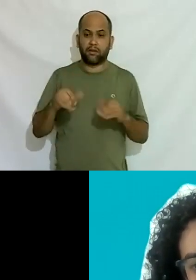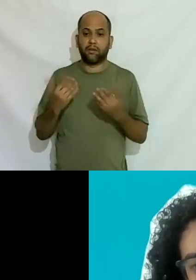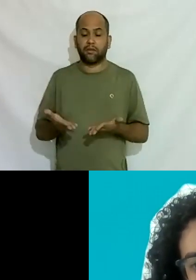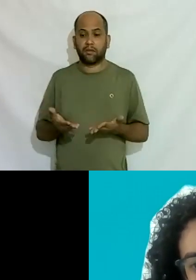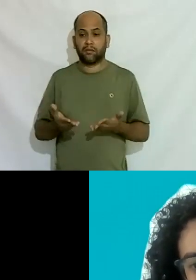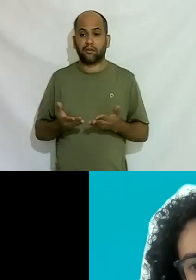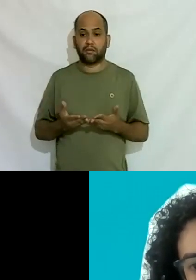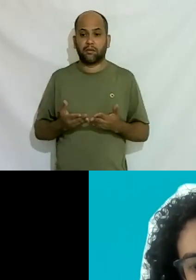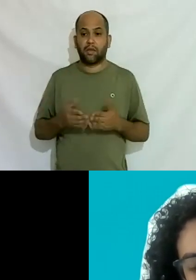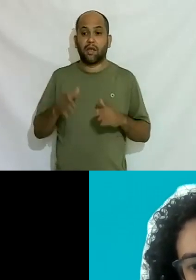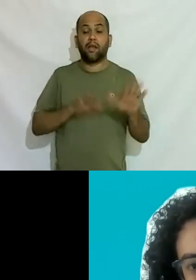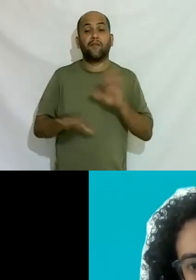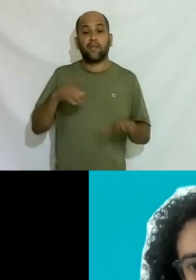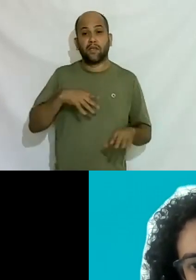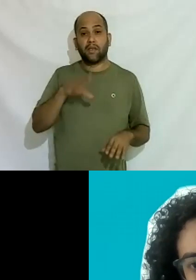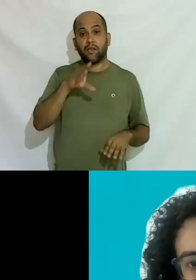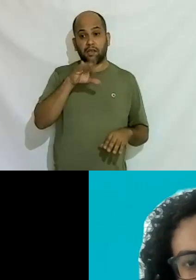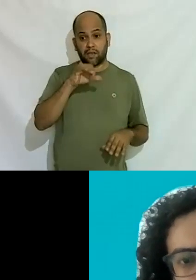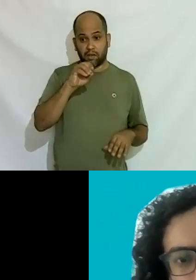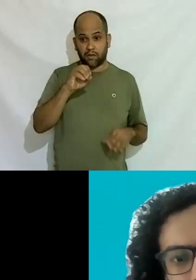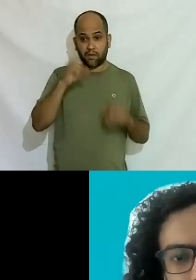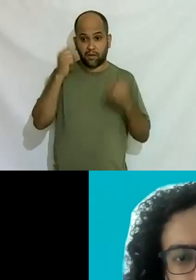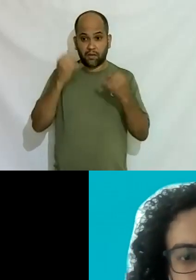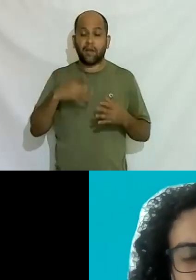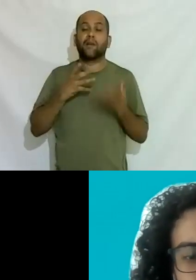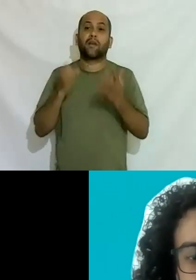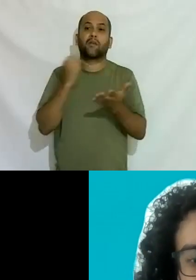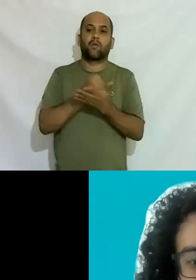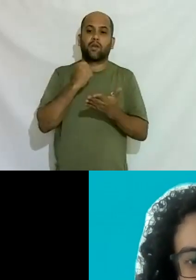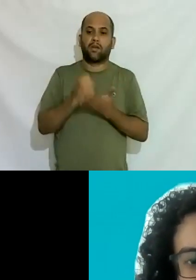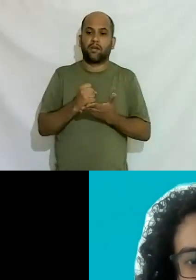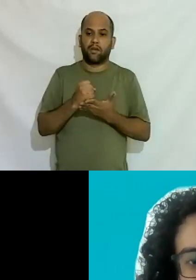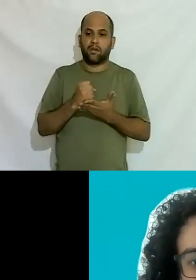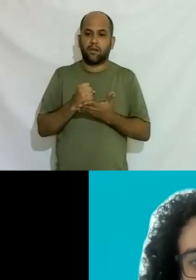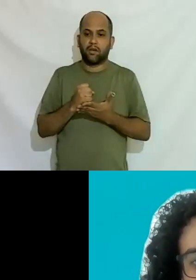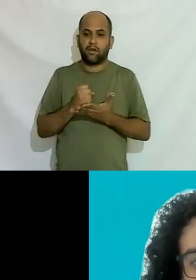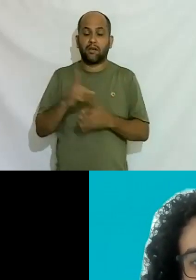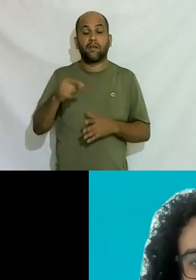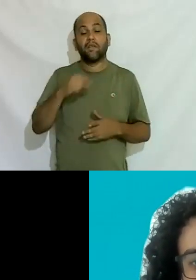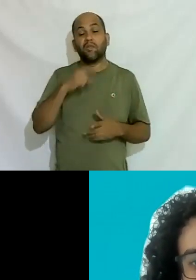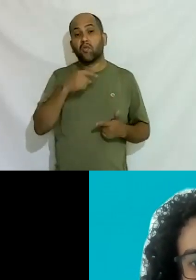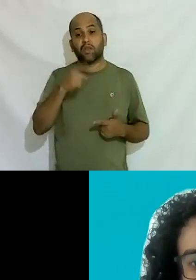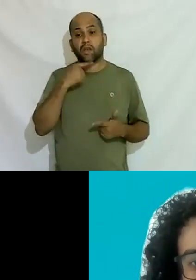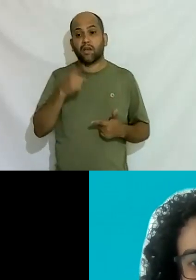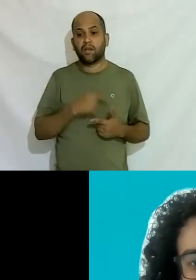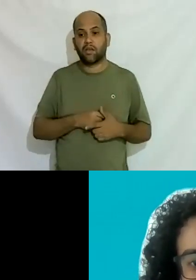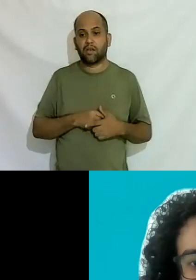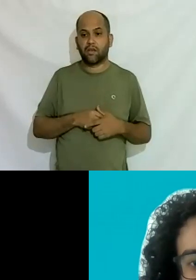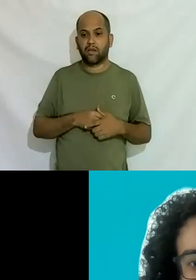tem às vezes vem o CEO e fala eu quero que contrate e você não consegue né